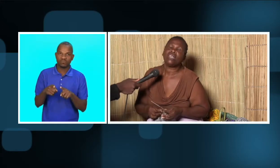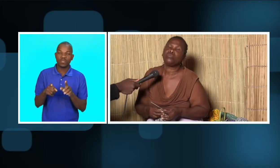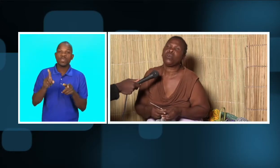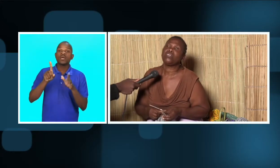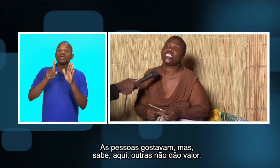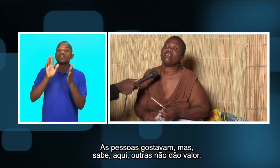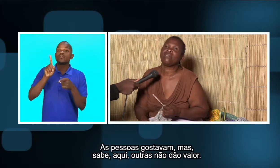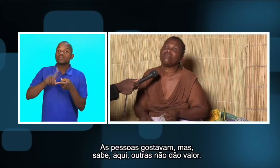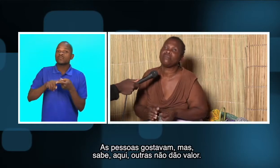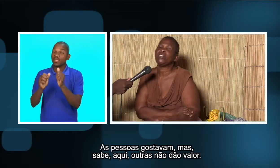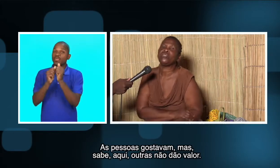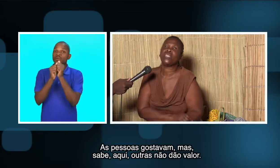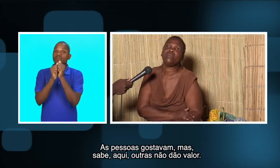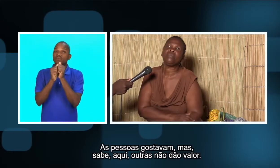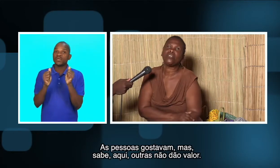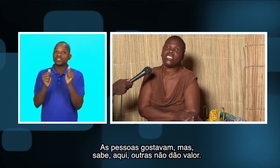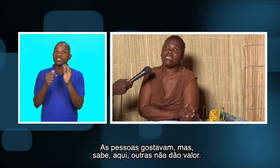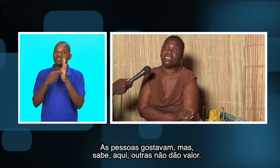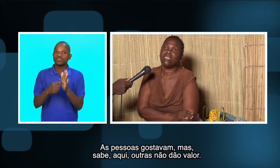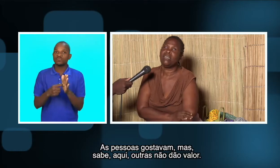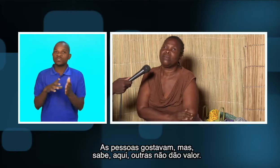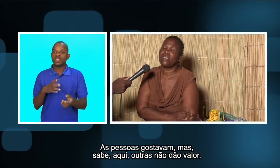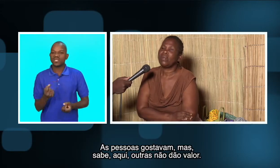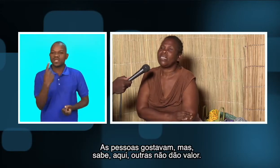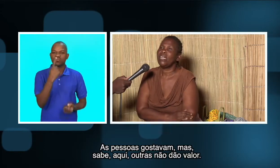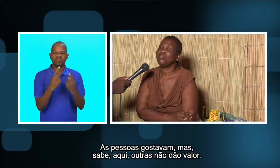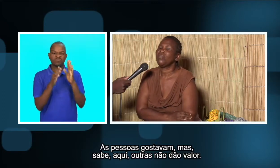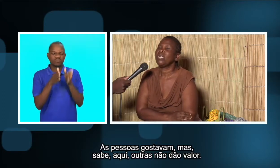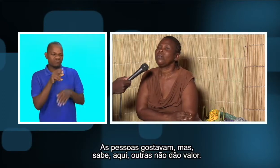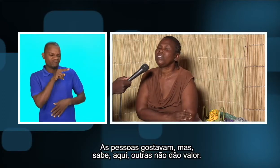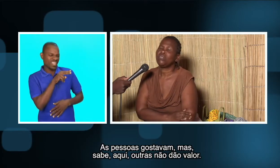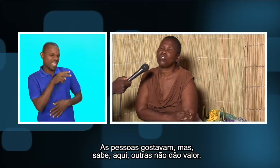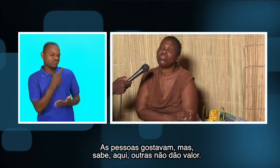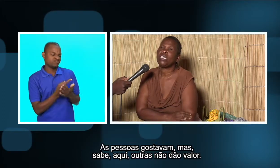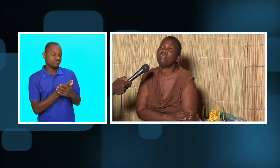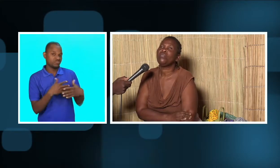As pessoas gostavam, Mas, sabe, pessoas, exemplo, aqui as pessoas, outras pessoas não dão valor.